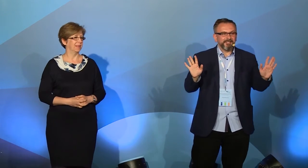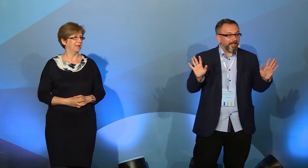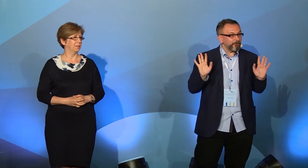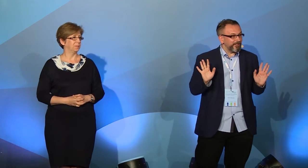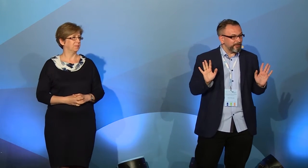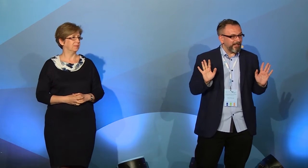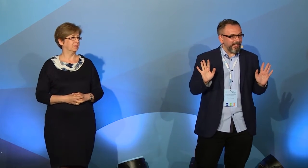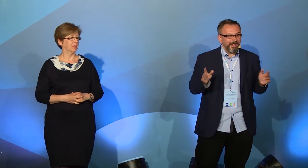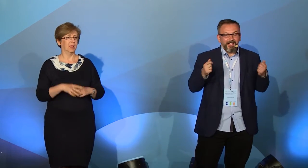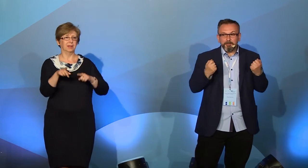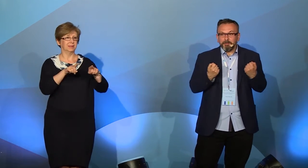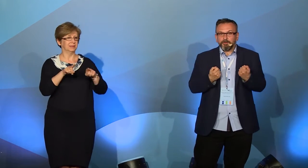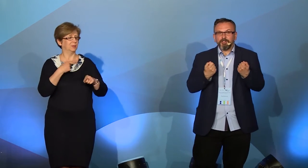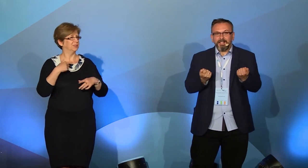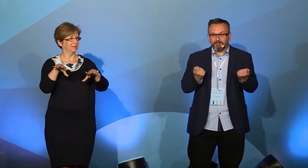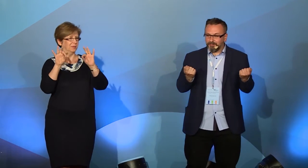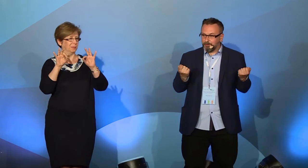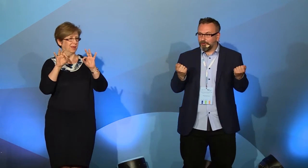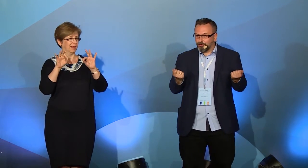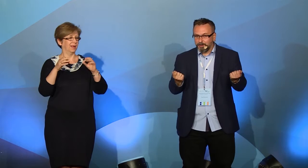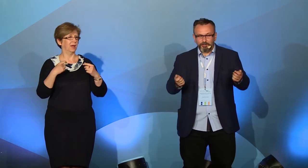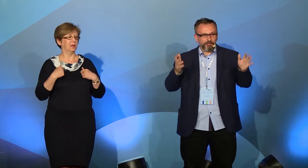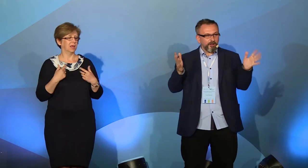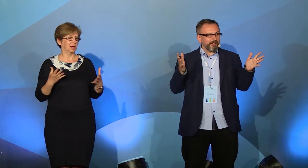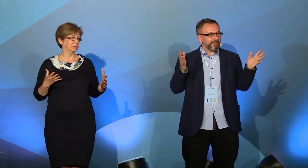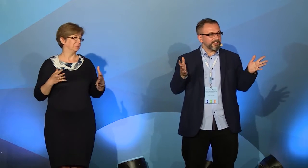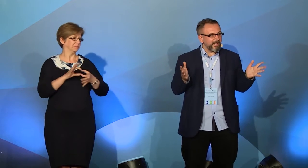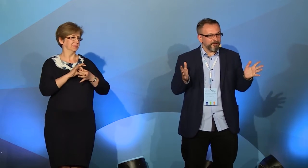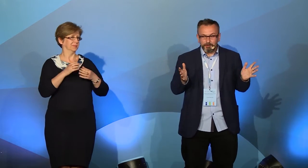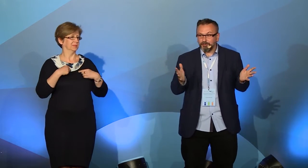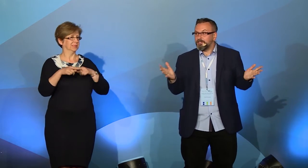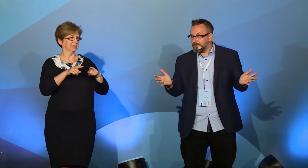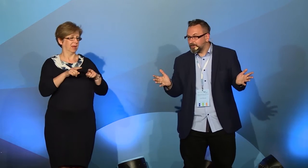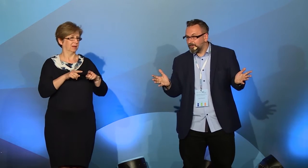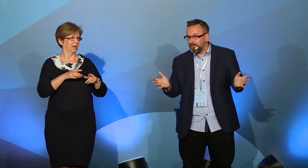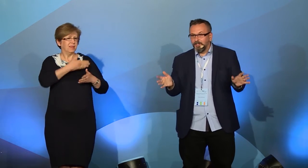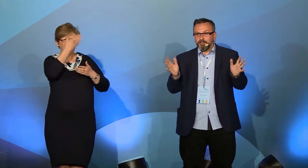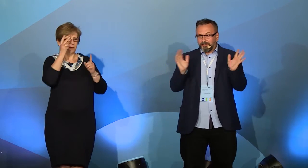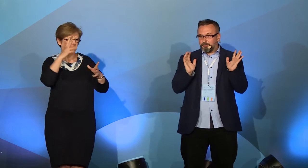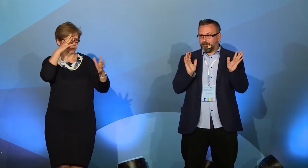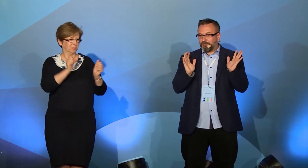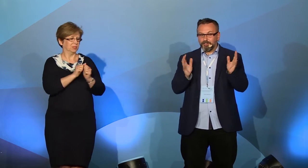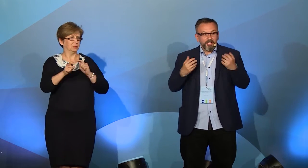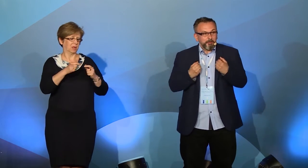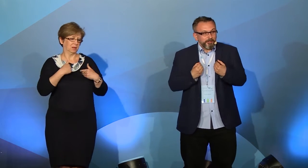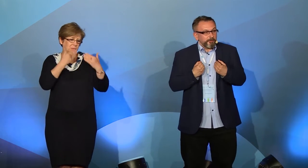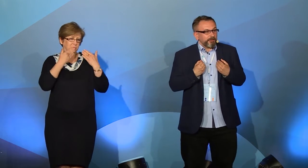Znaku się nie wybiera, ale powiem Państwu, że tak się z nim zżyłem, że ktokolwiek ten znak wymyślił, nie wiem kto, to jestem mu wdzięczny, bo to jest moja